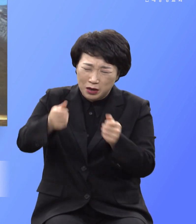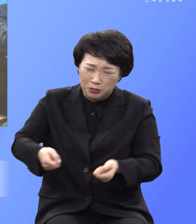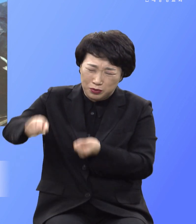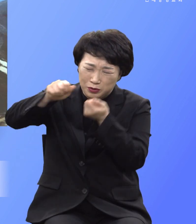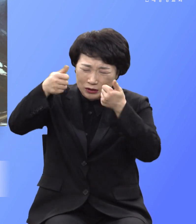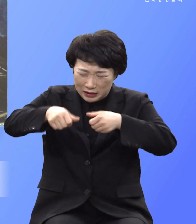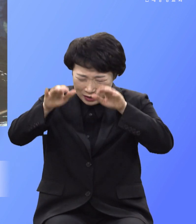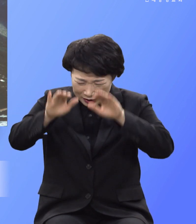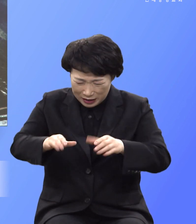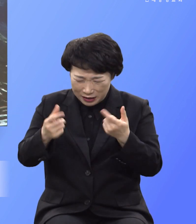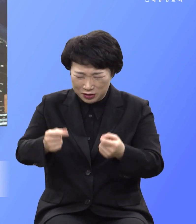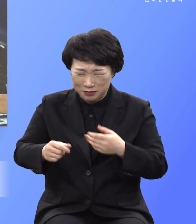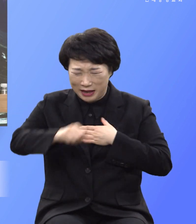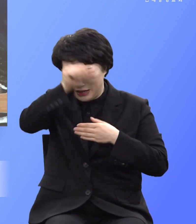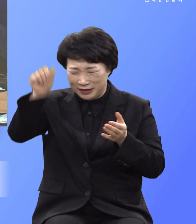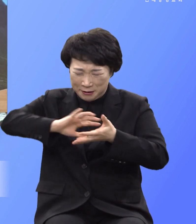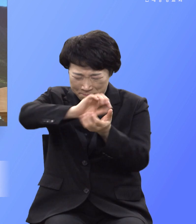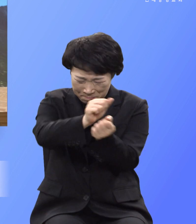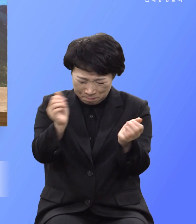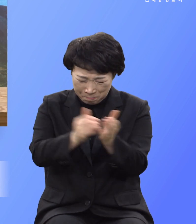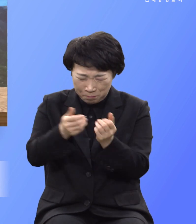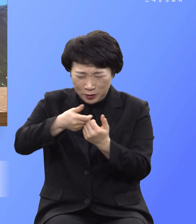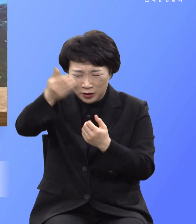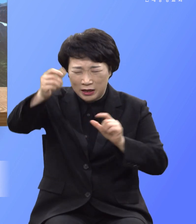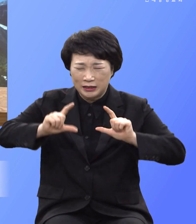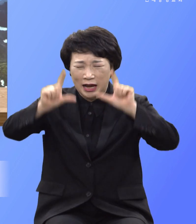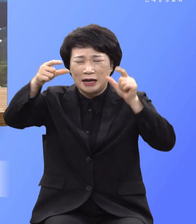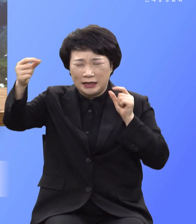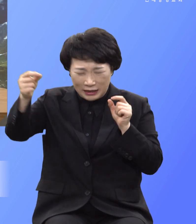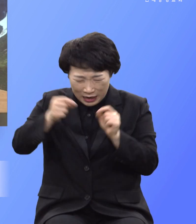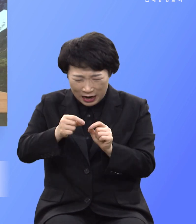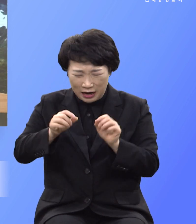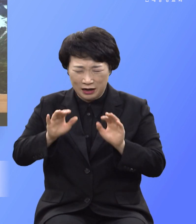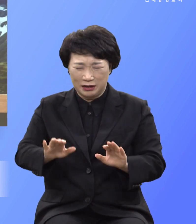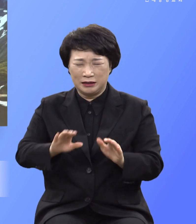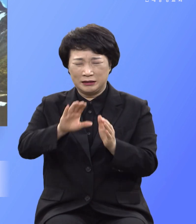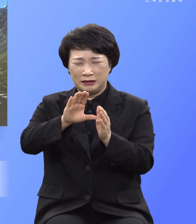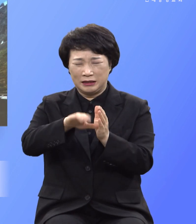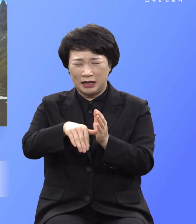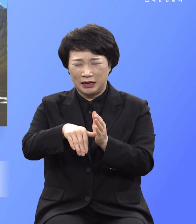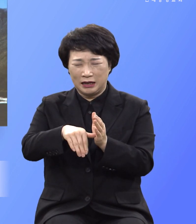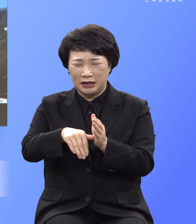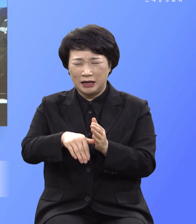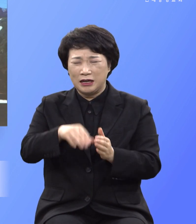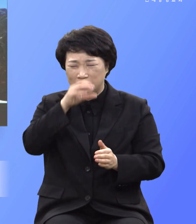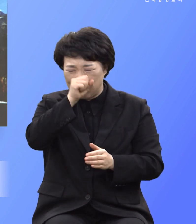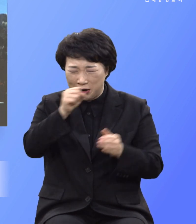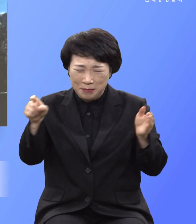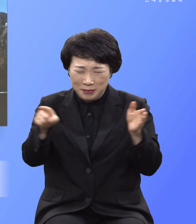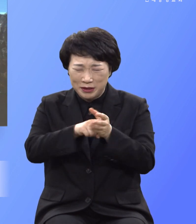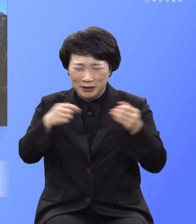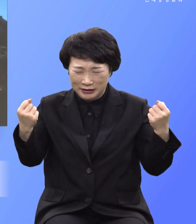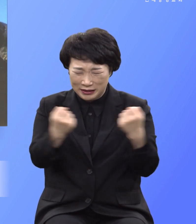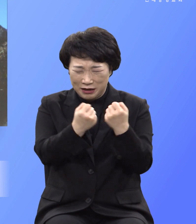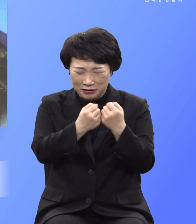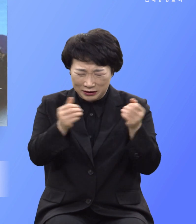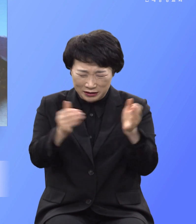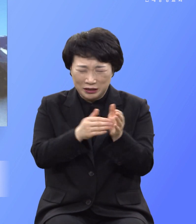되고 떠날 기억이 가까워 왔을 때 선한 싸움을 싸우고 믿음을 지키고